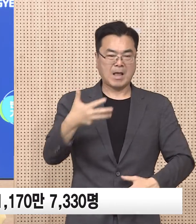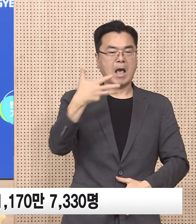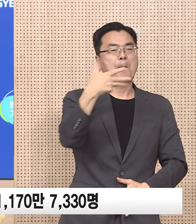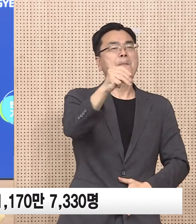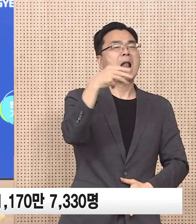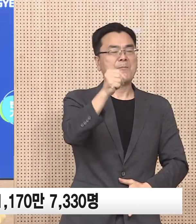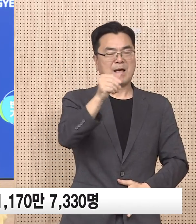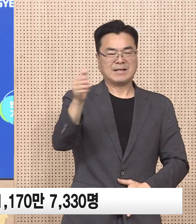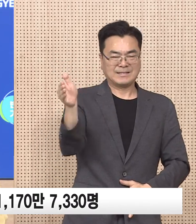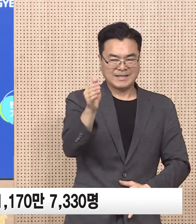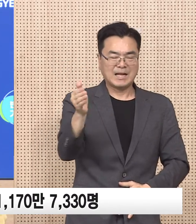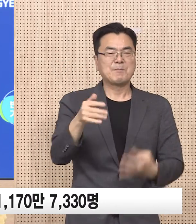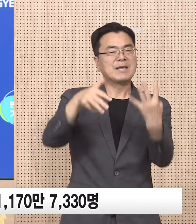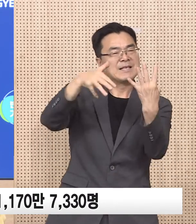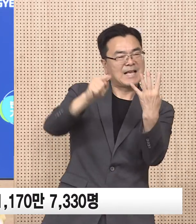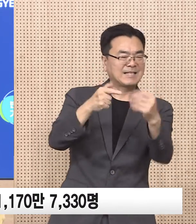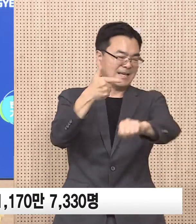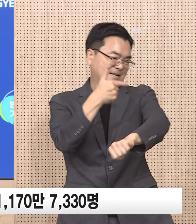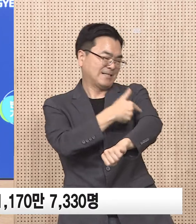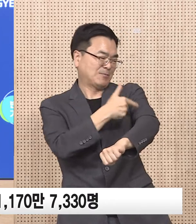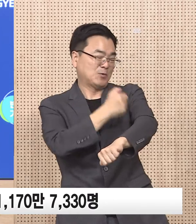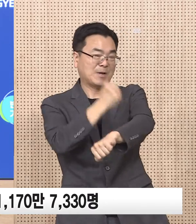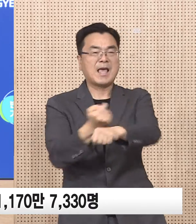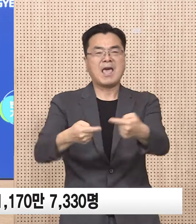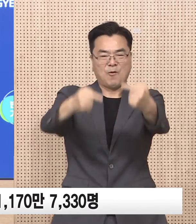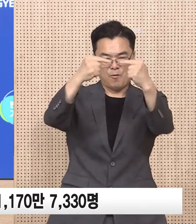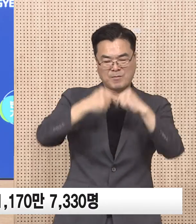,054명이 4차 접종에 참여하였습니다.